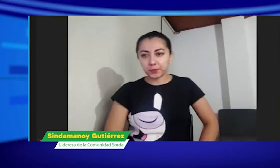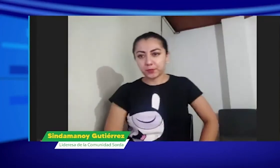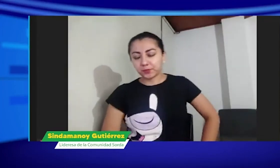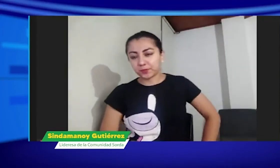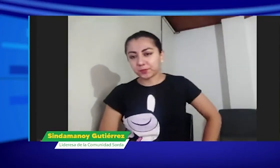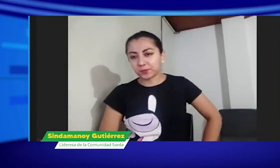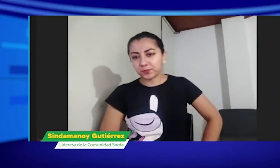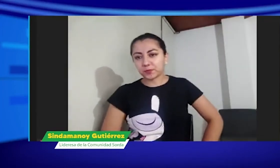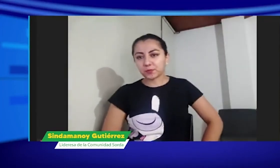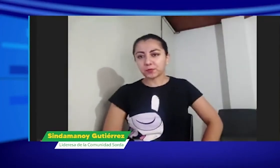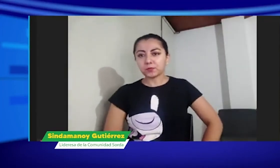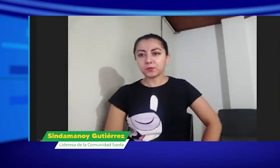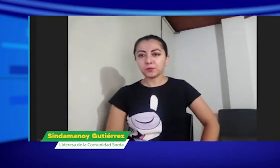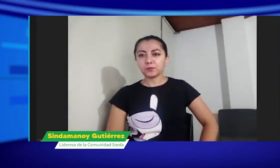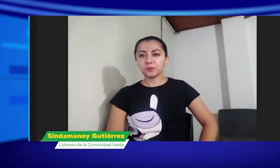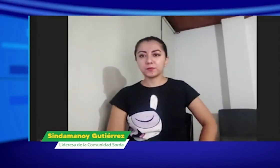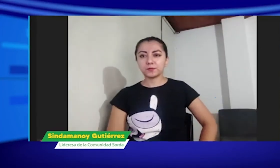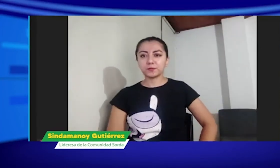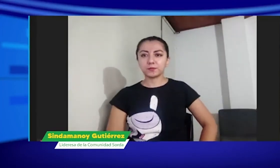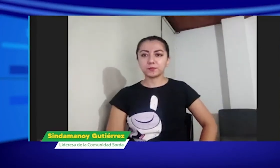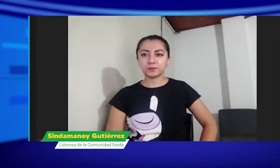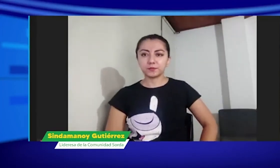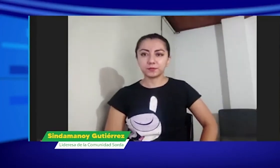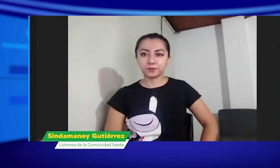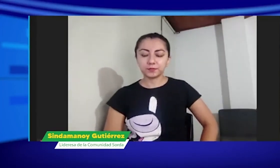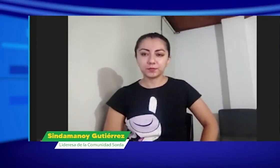que es patrimonio la lengua de señas es patrimonio de la comunidad